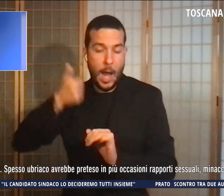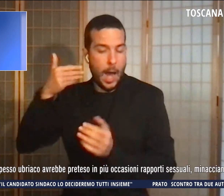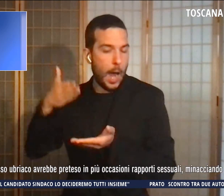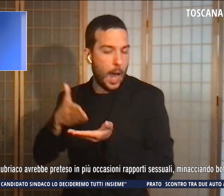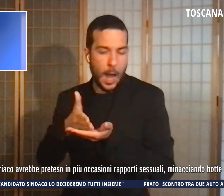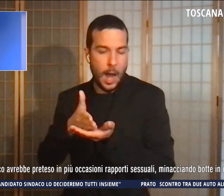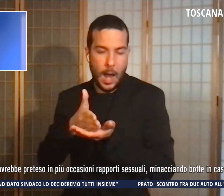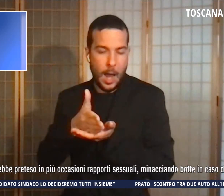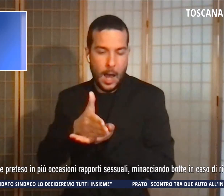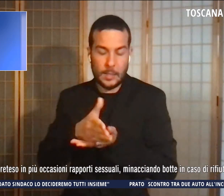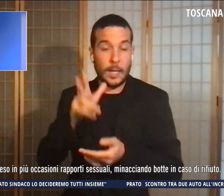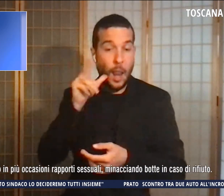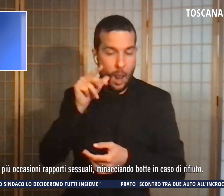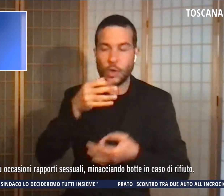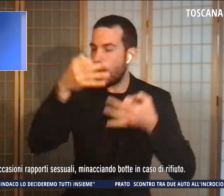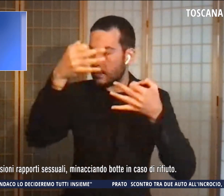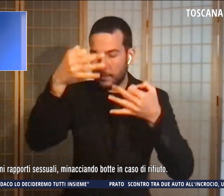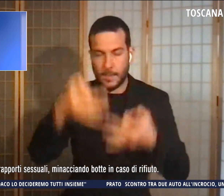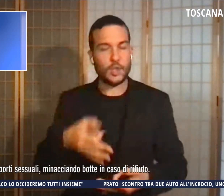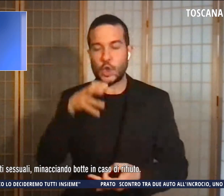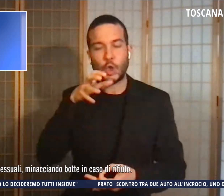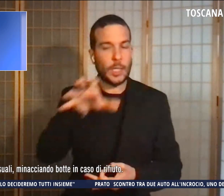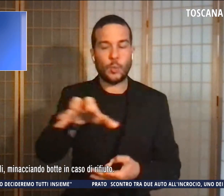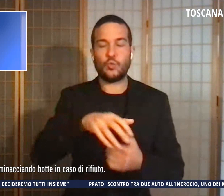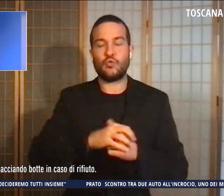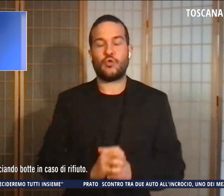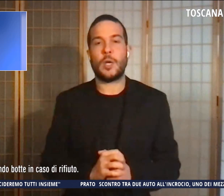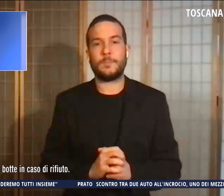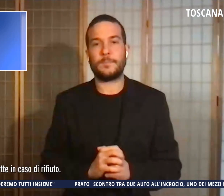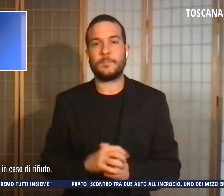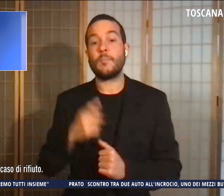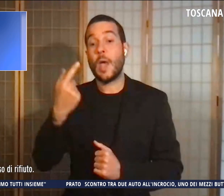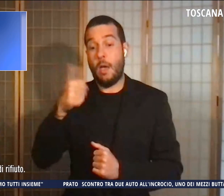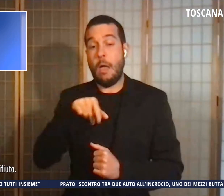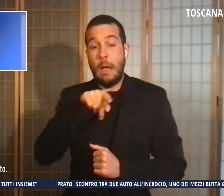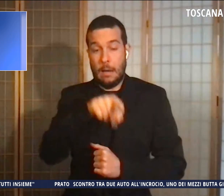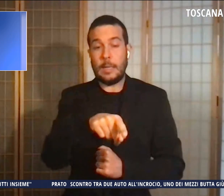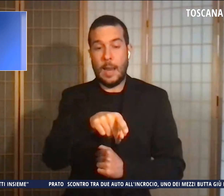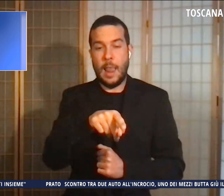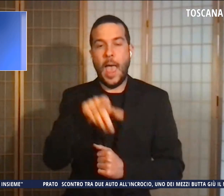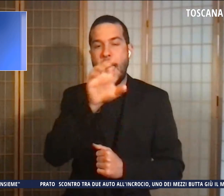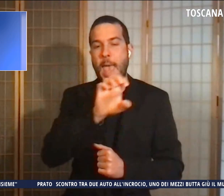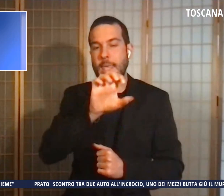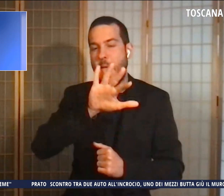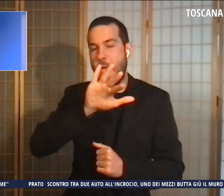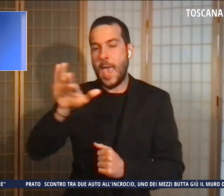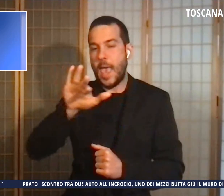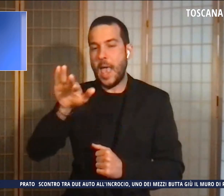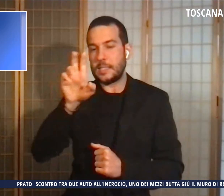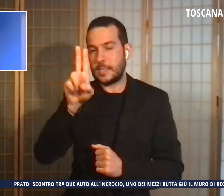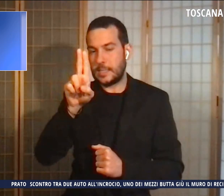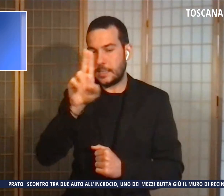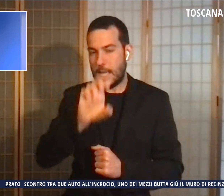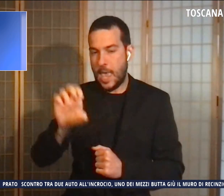'altra sera di denunciarlo. Anche lei originaria dell'est Europa avrebbe raccontato che l'uomo per